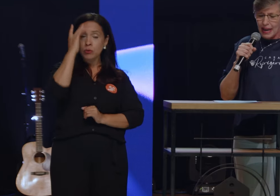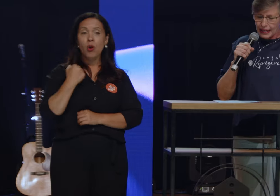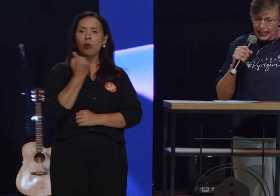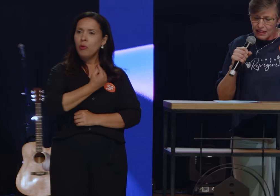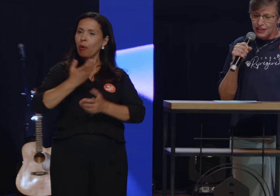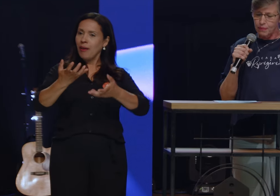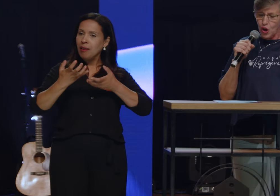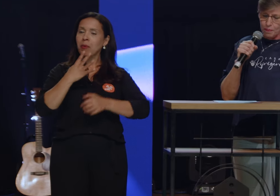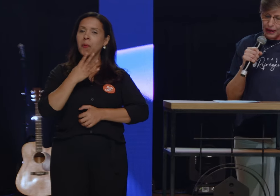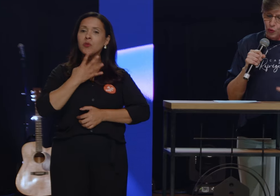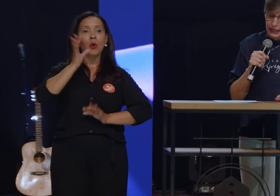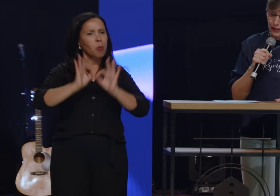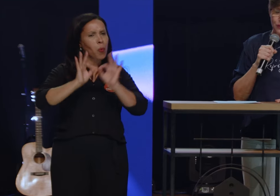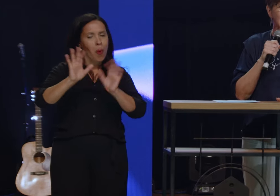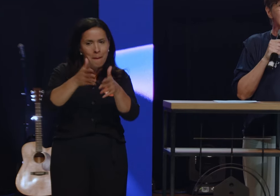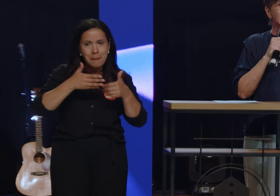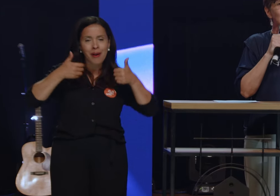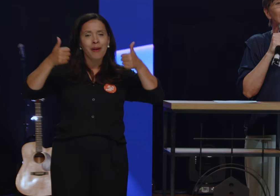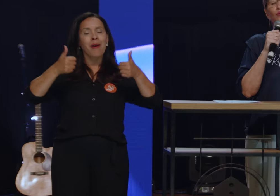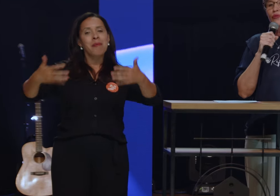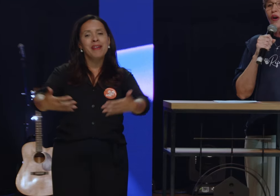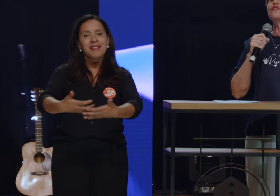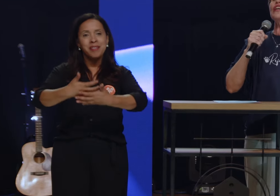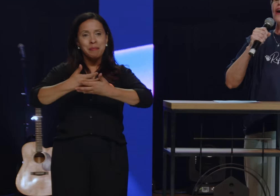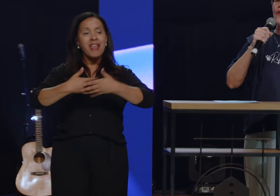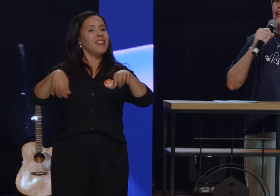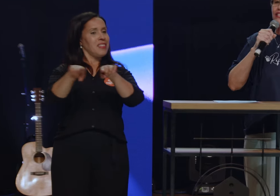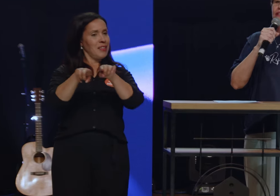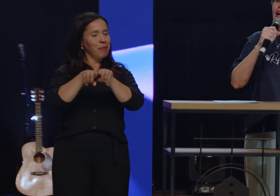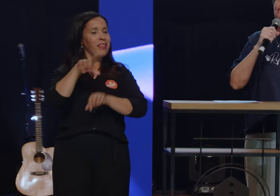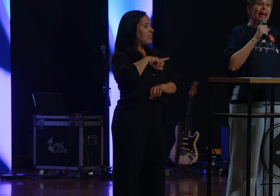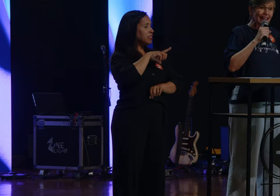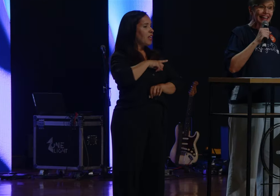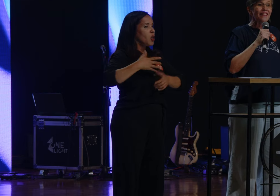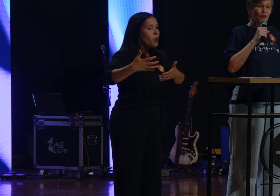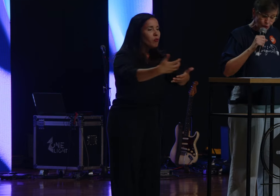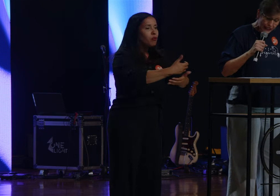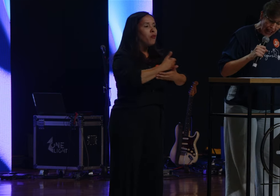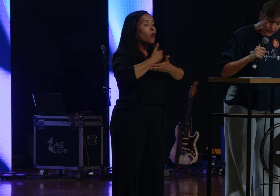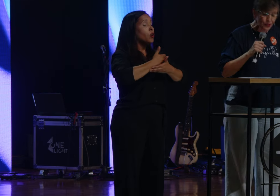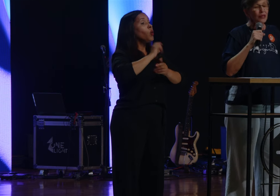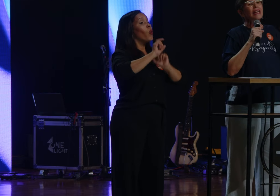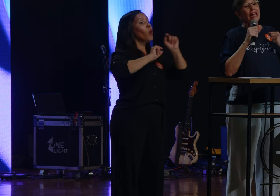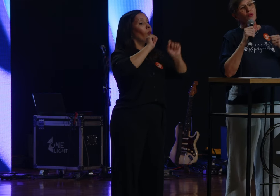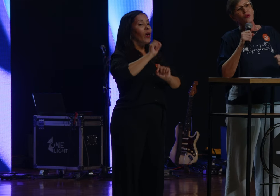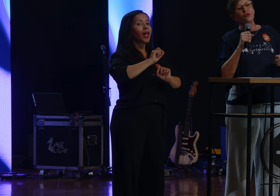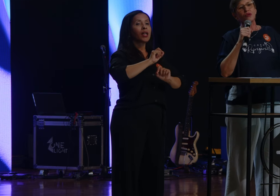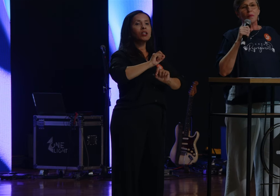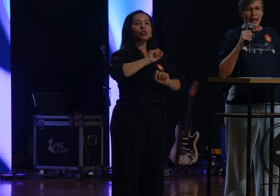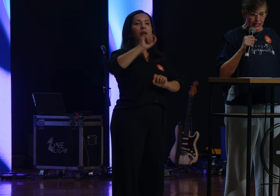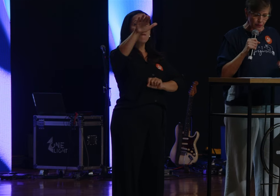preparar cada vez melhor para acolhê-los. Também temos o foco de acolher, de captar voluntários e